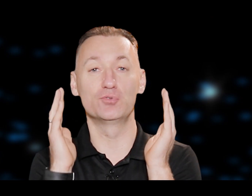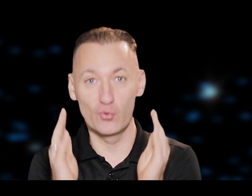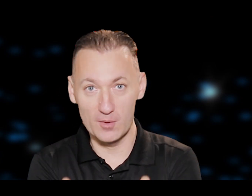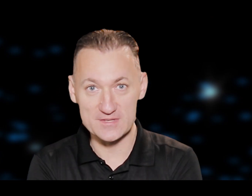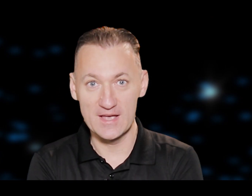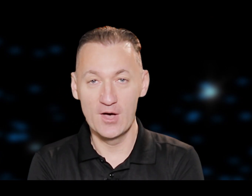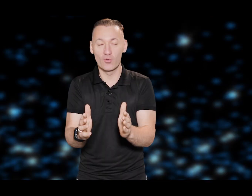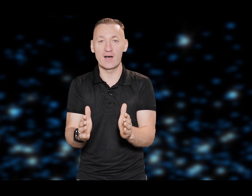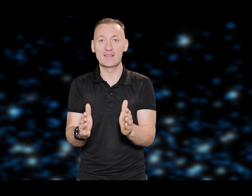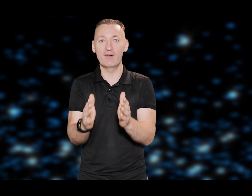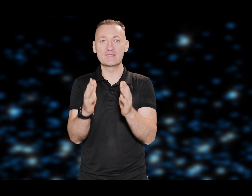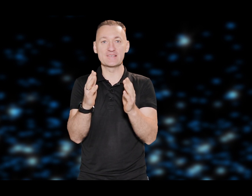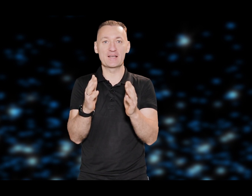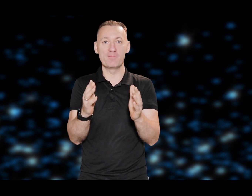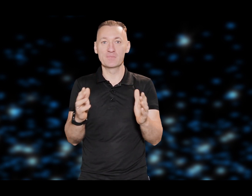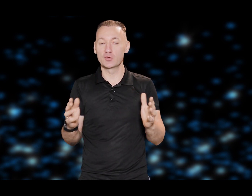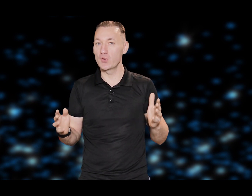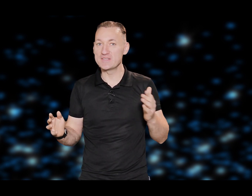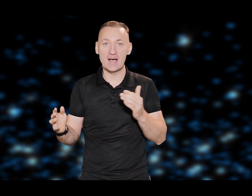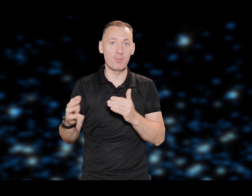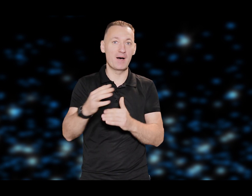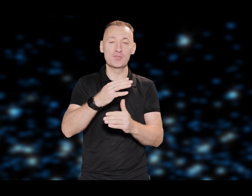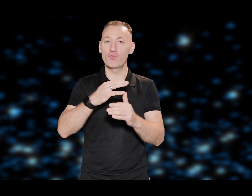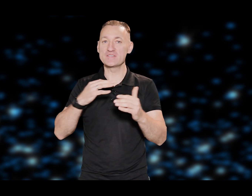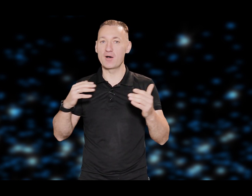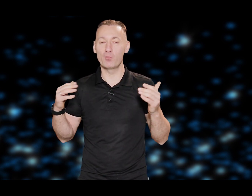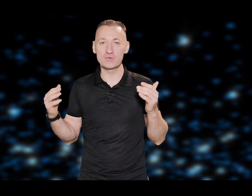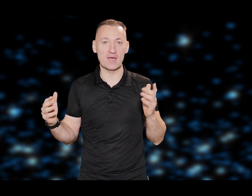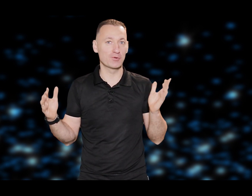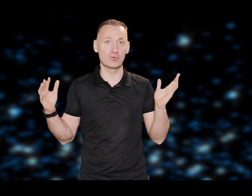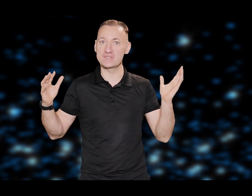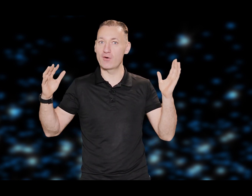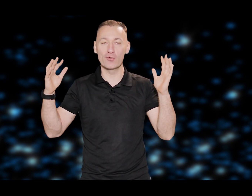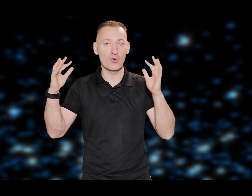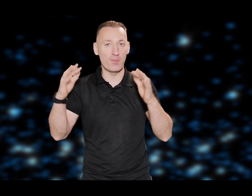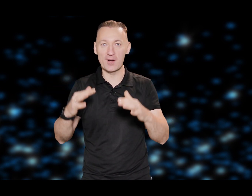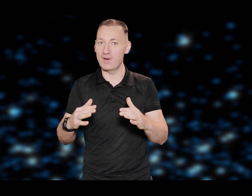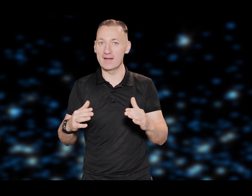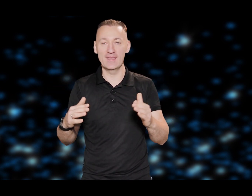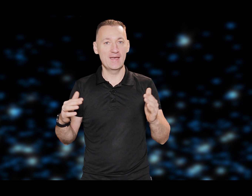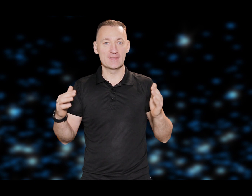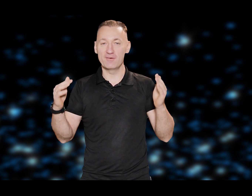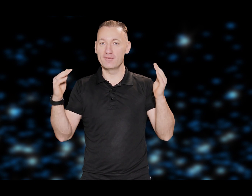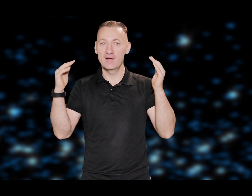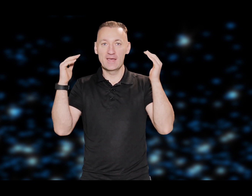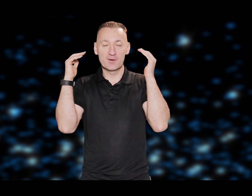domas. Un kā Dāvids saka, tu esi ap mani no visām pusēm, tu turi savu rūku par mani. Tev ir